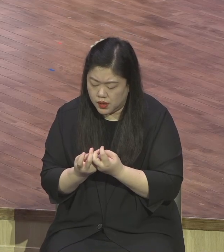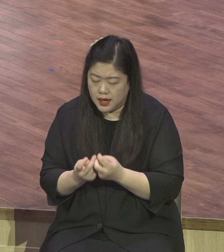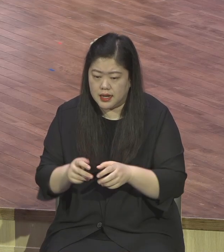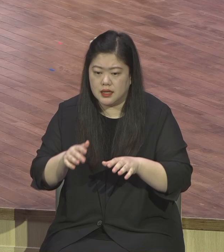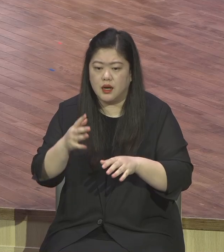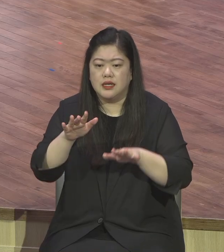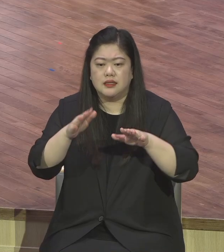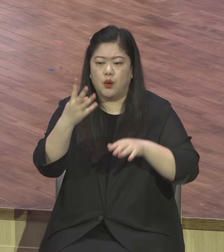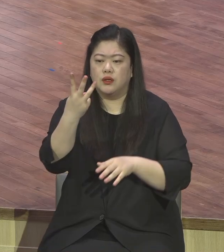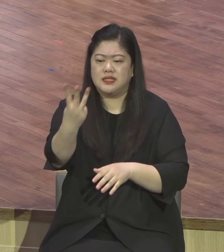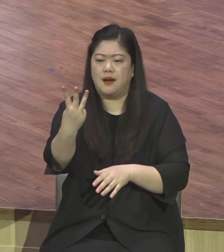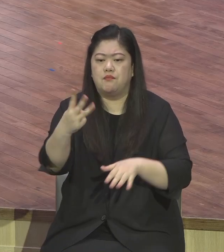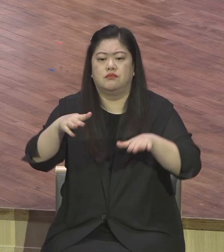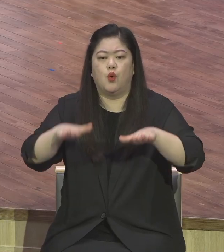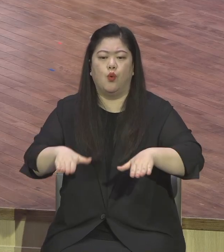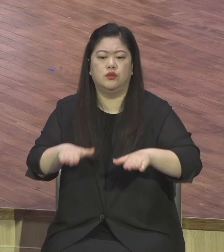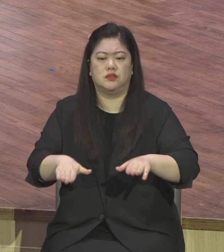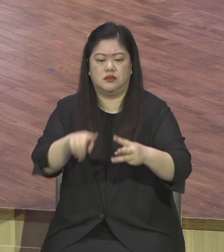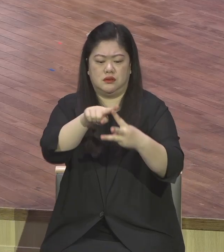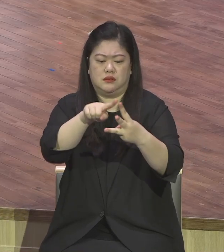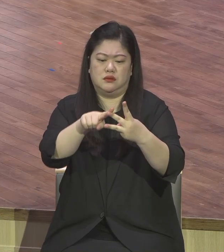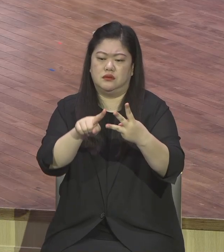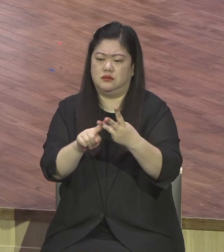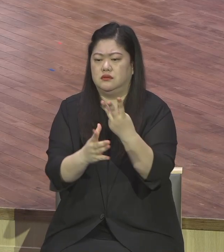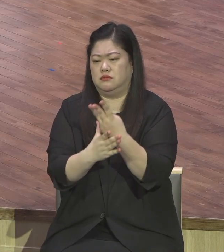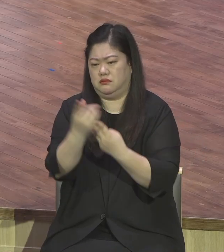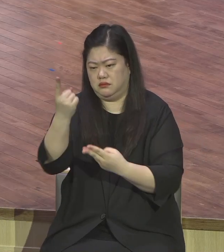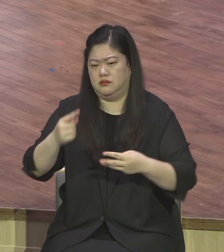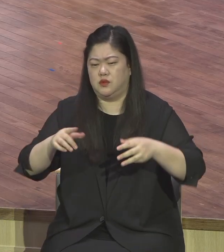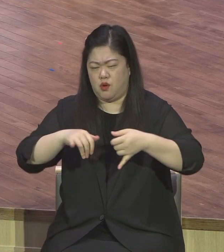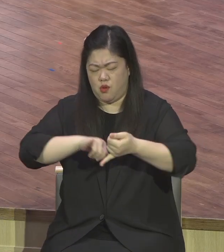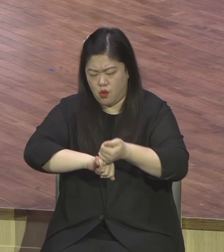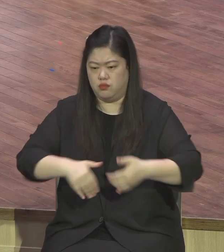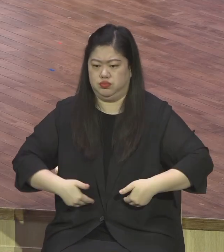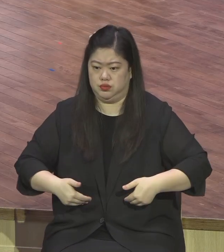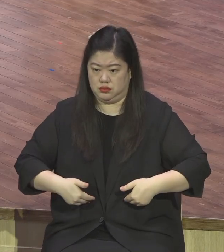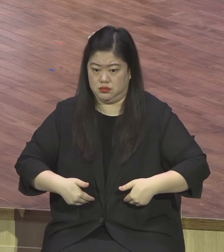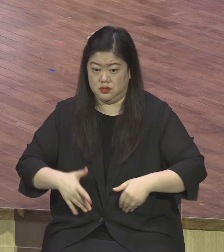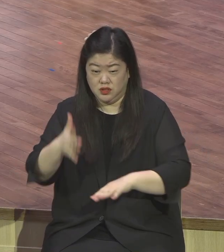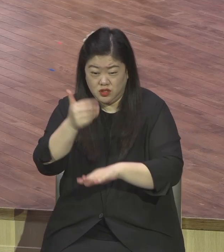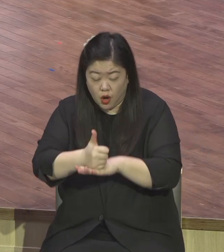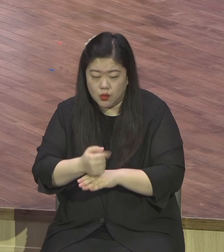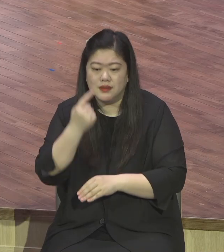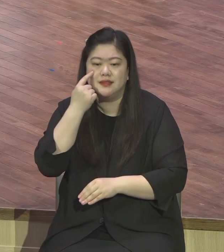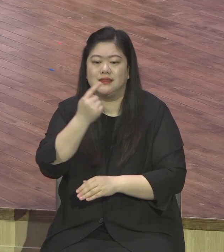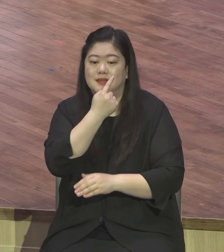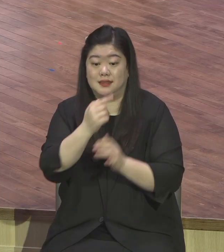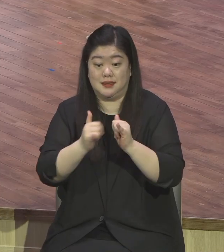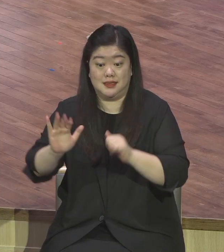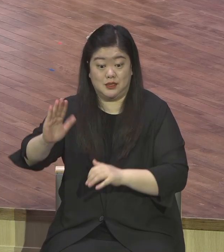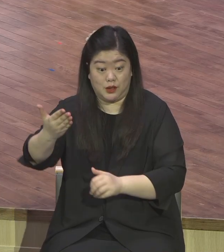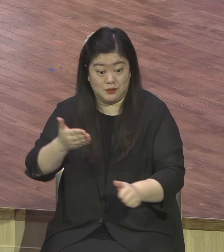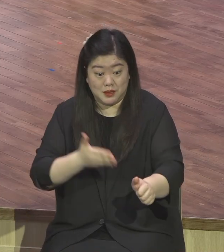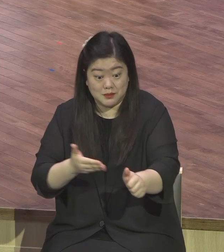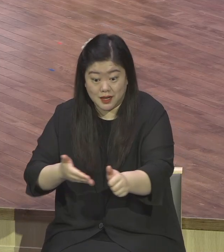살리는 이 일에 풍성하게 쓰임 맞는 복음 확산의 주역으로 당당히 서시기를 제모로 축복합니다 기도합시다